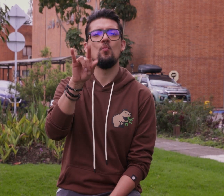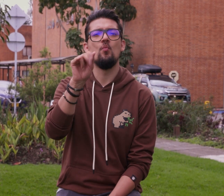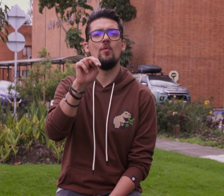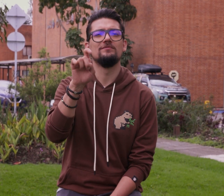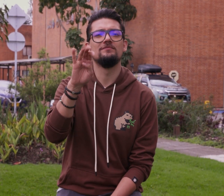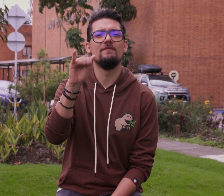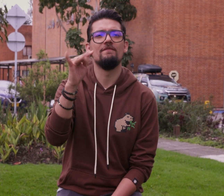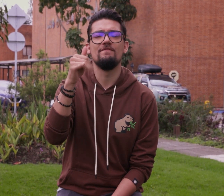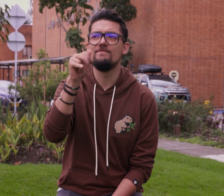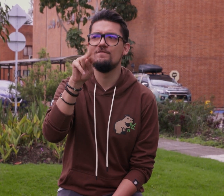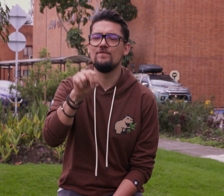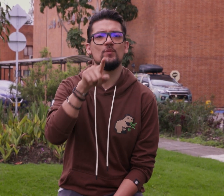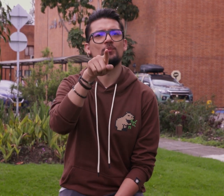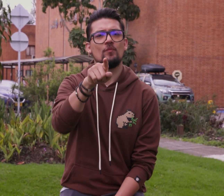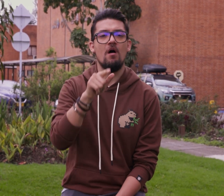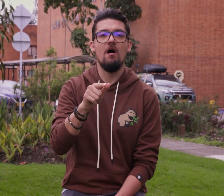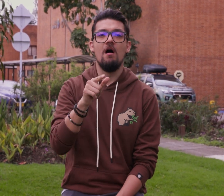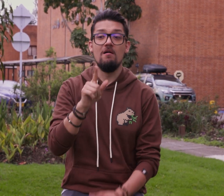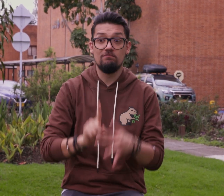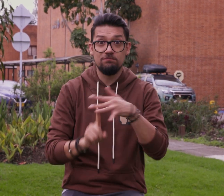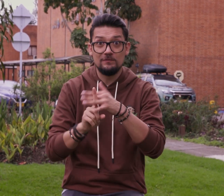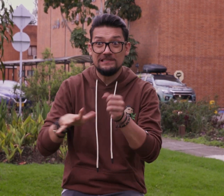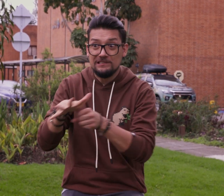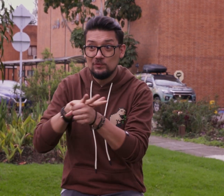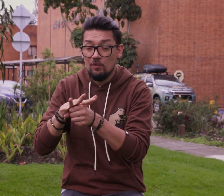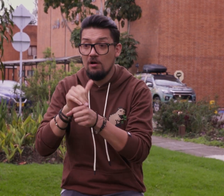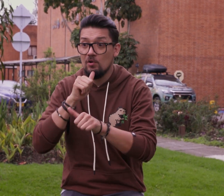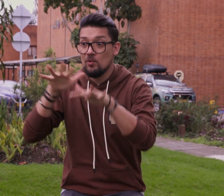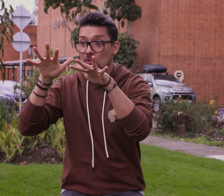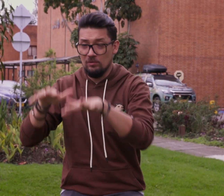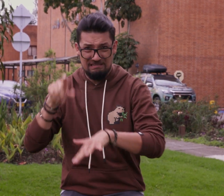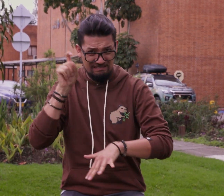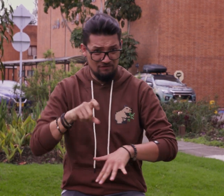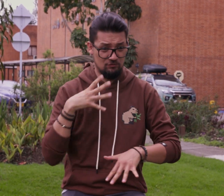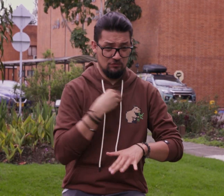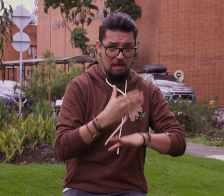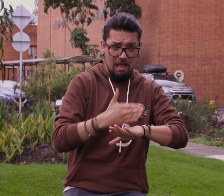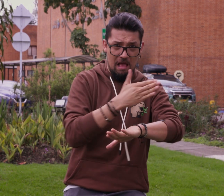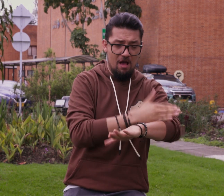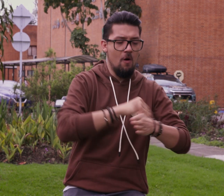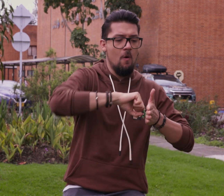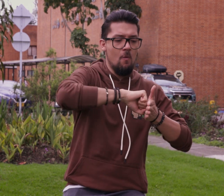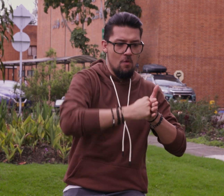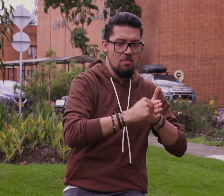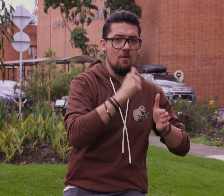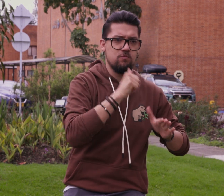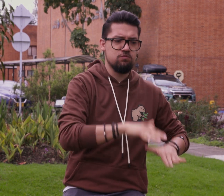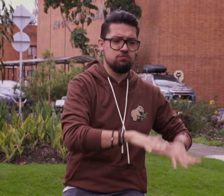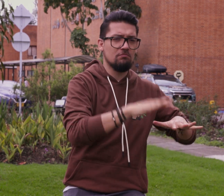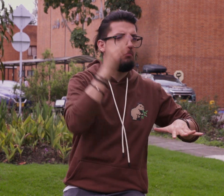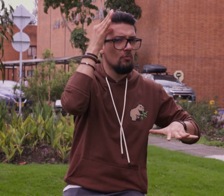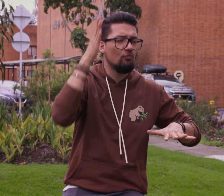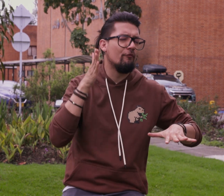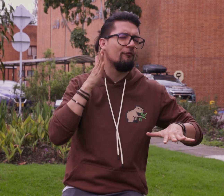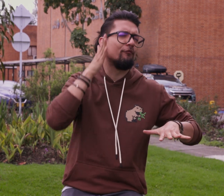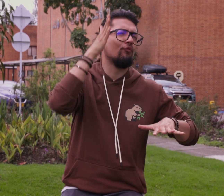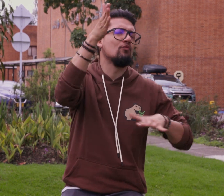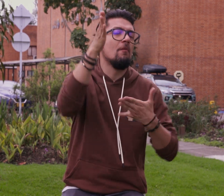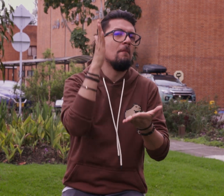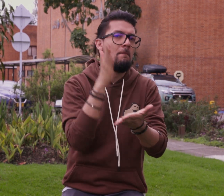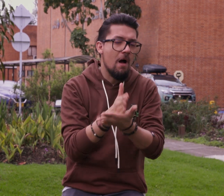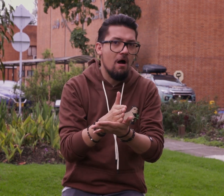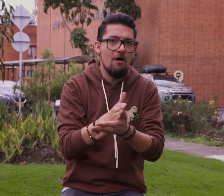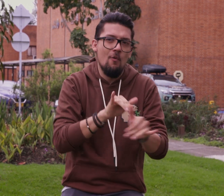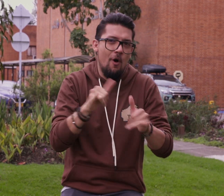Juan Sebastián, ¿tú crees que en el momento en el que surge esta situación es necesario tener reservas de agua por si surgen estos